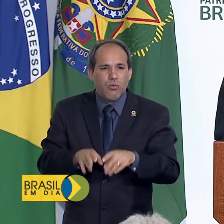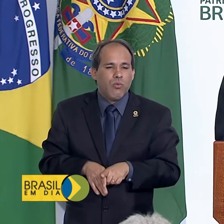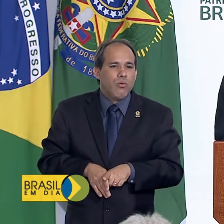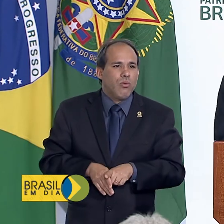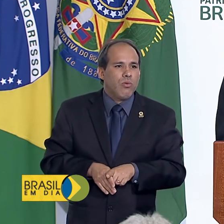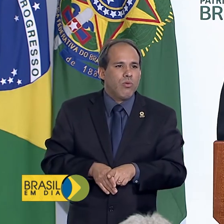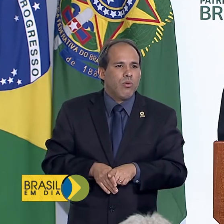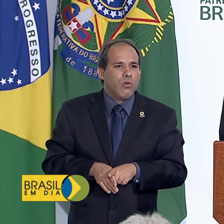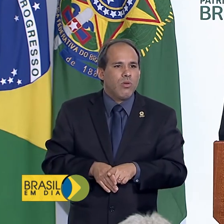respeito aos seus gastos. aí